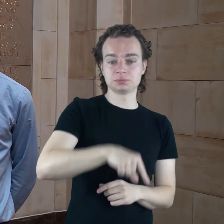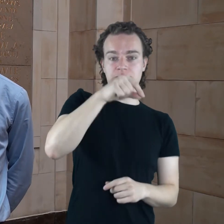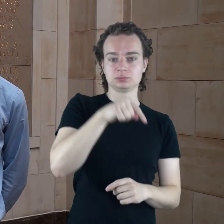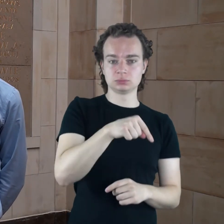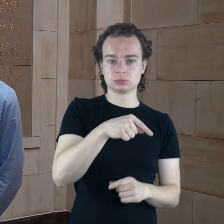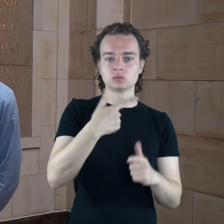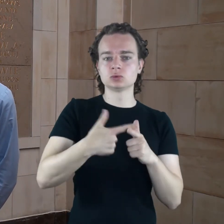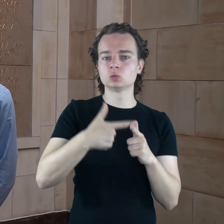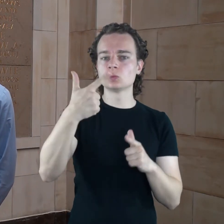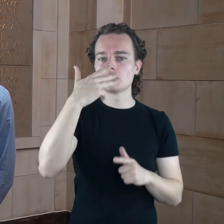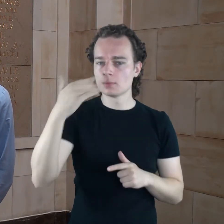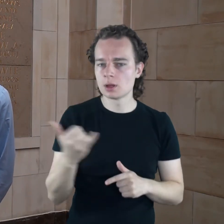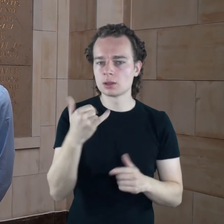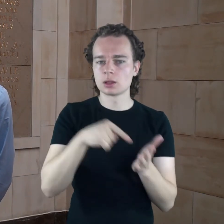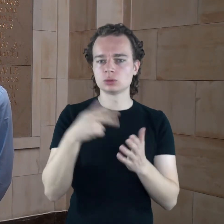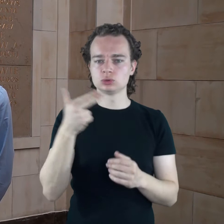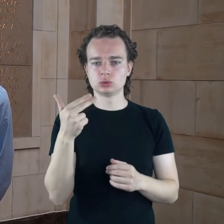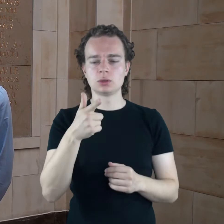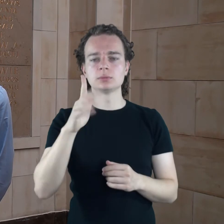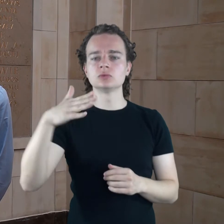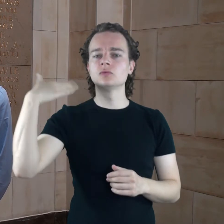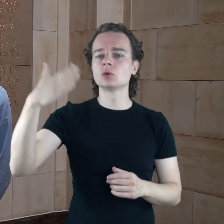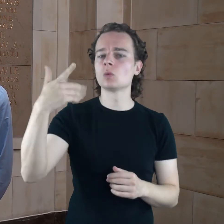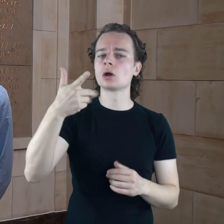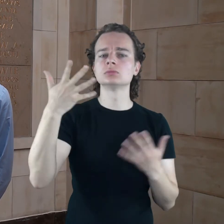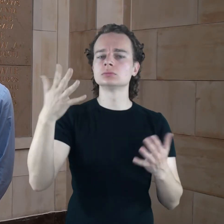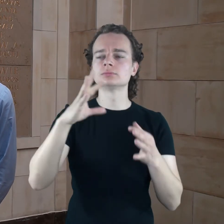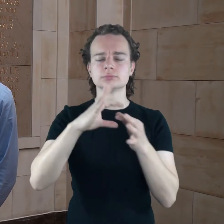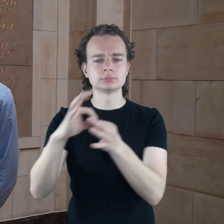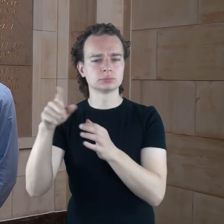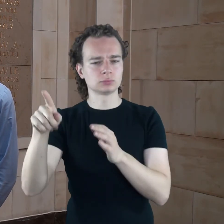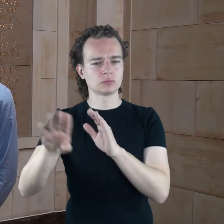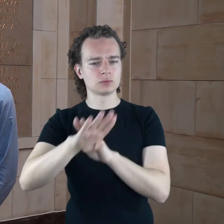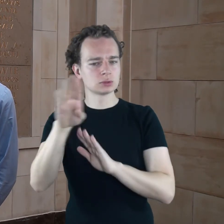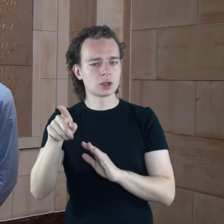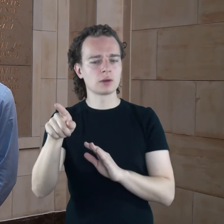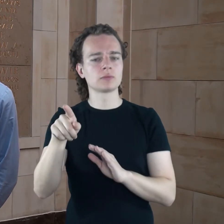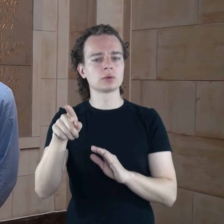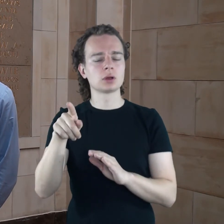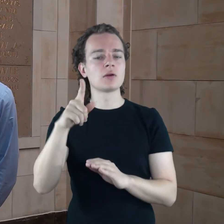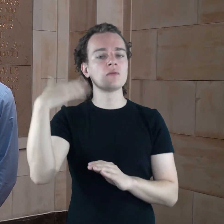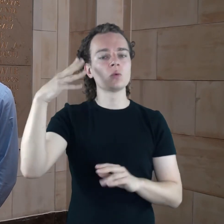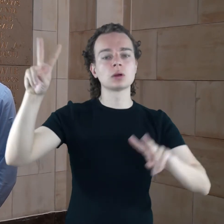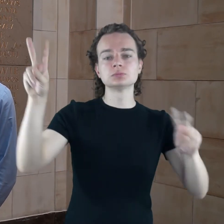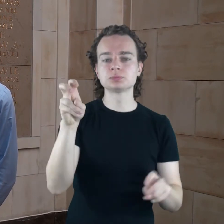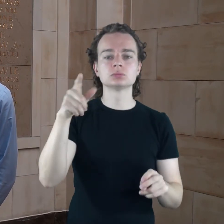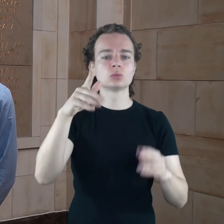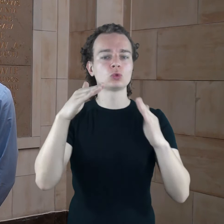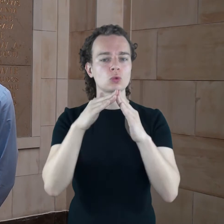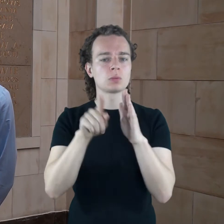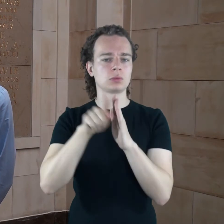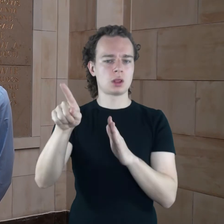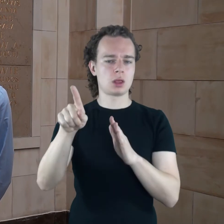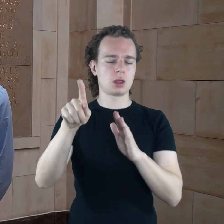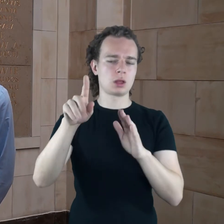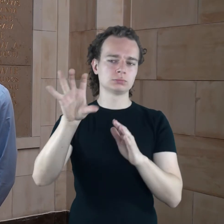z nich 22 maja w niedzielę to jest wykład wprowadzający w tematykę wystawy